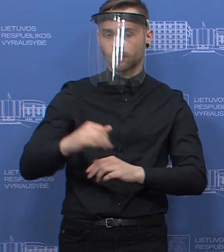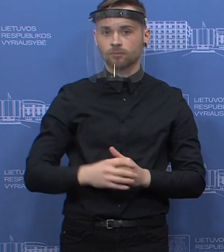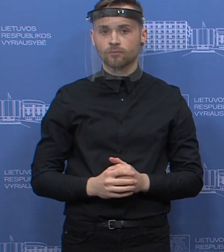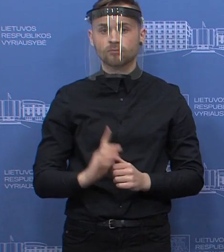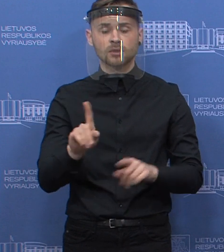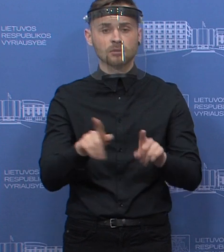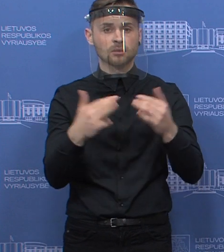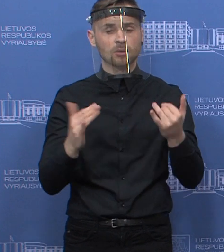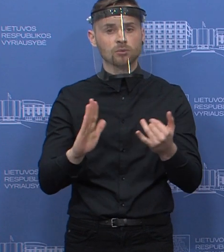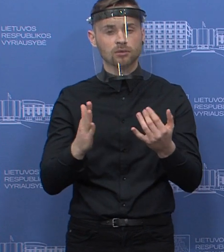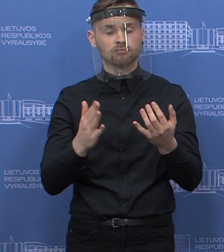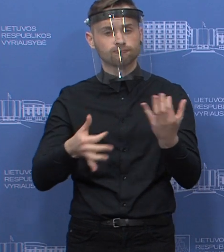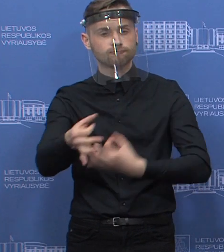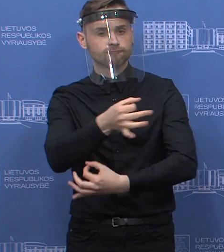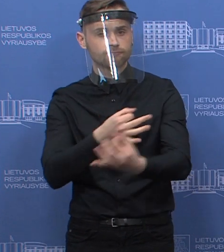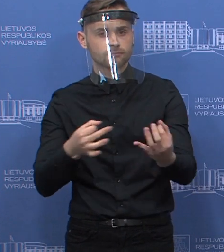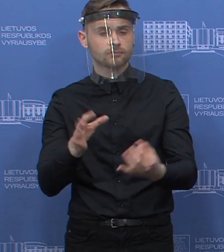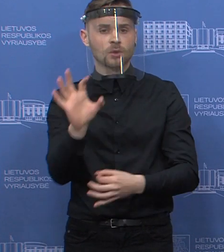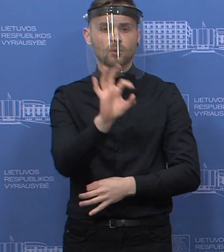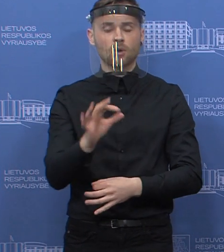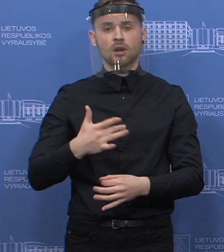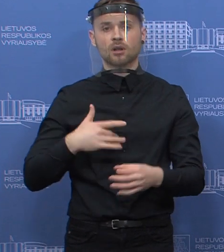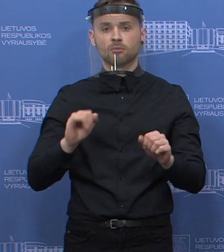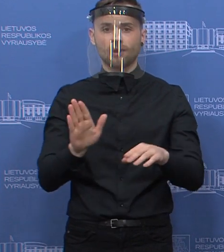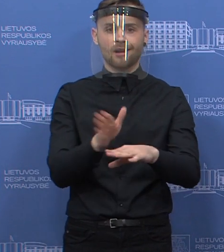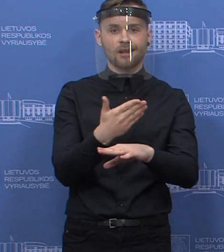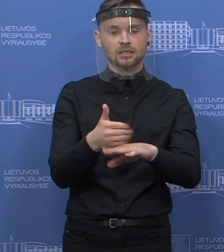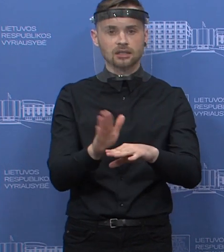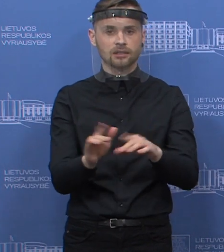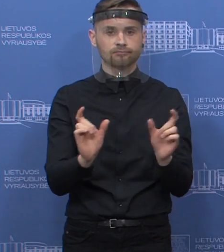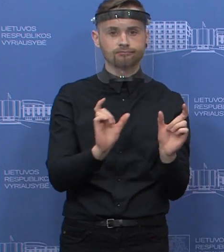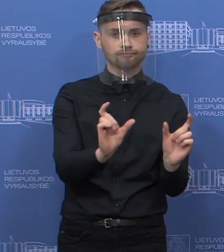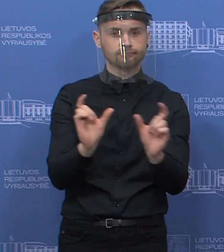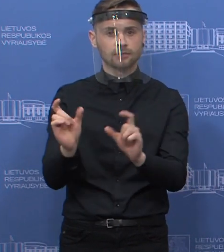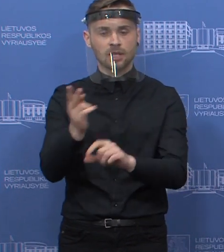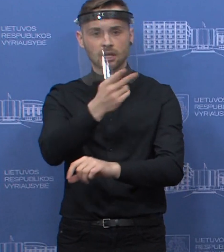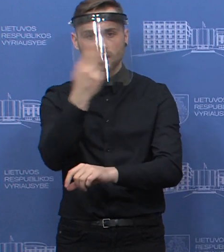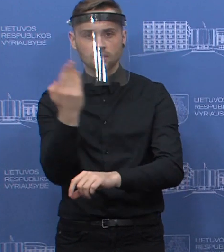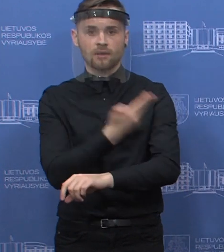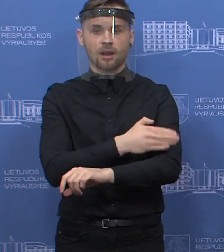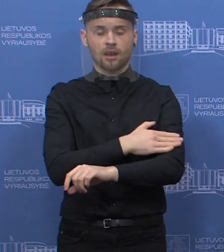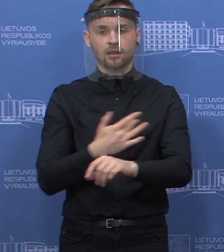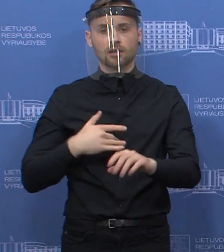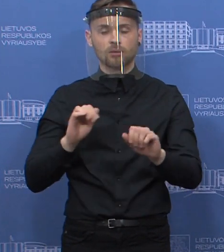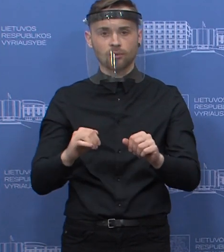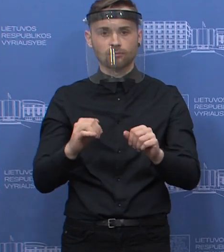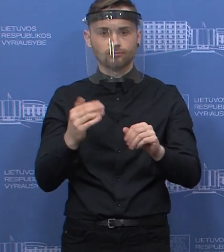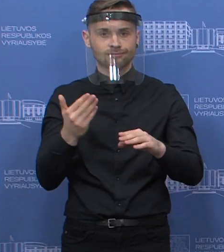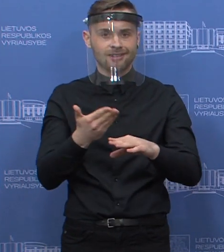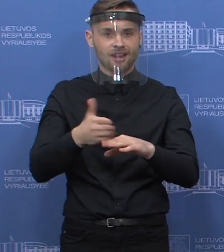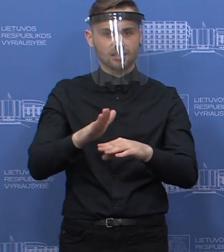kalbėsime, galbūt tai gali būti taikoma atskiri režimai tarp kaimininių valstybių, tarp Lietuvos ir Lenkijos pagal atskirą sutarimą. Dėl to